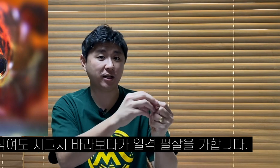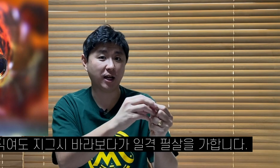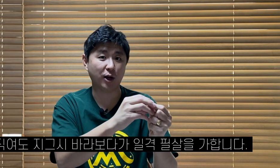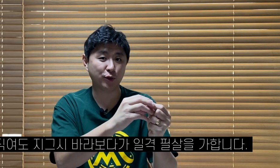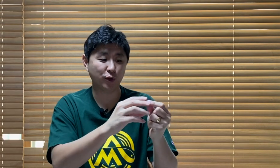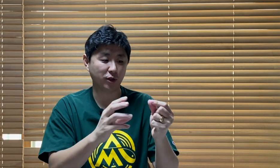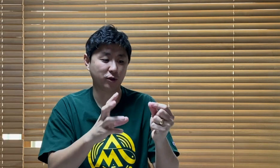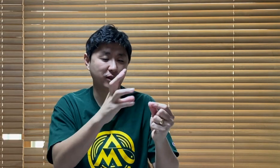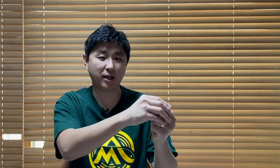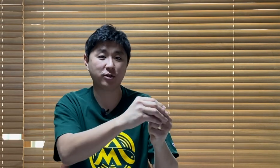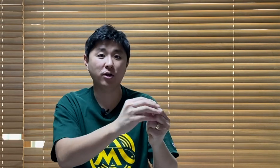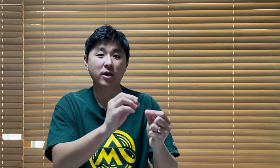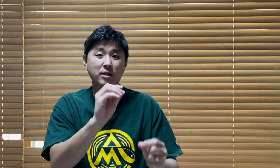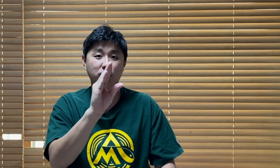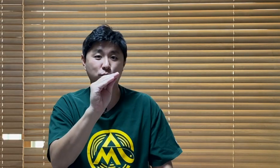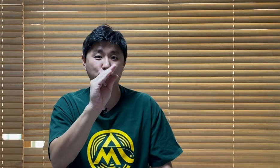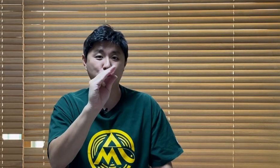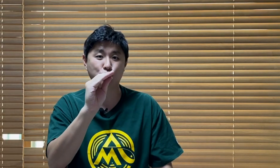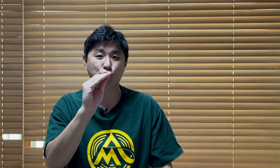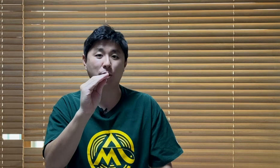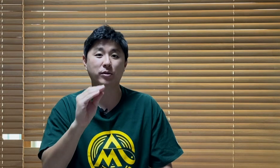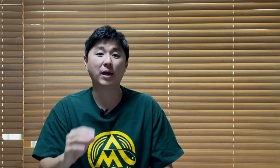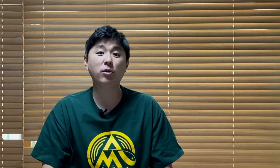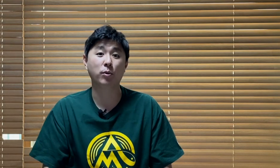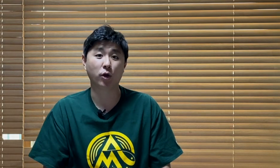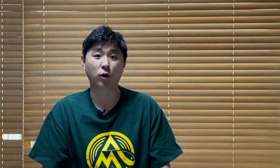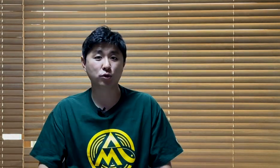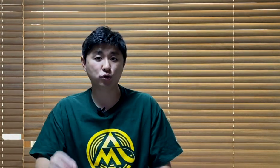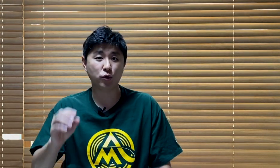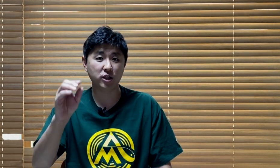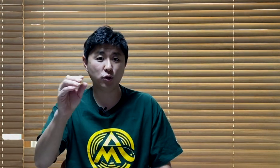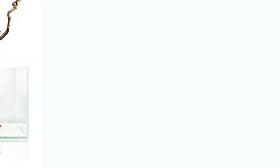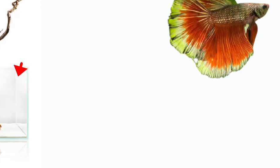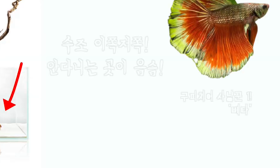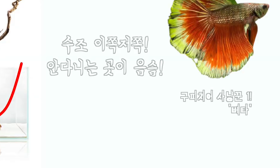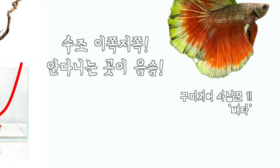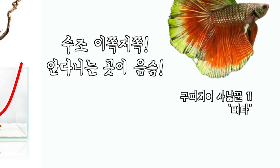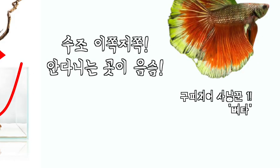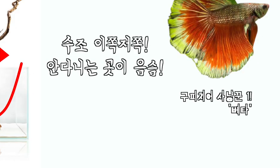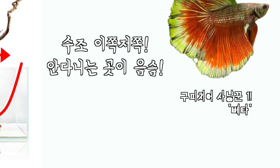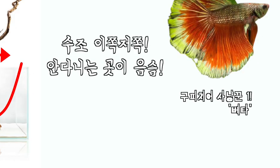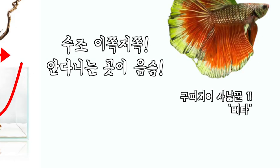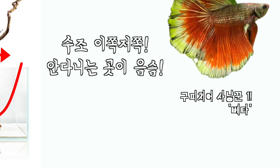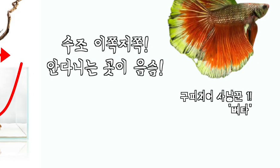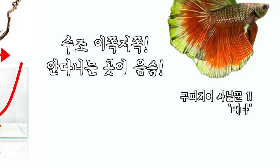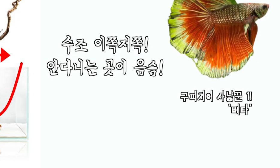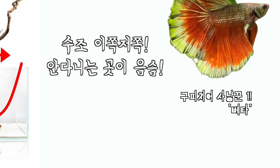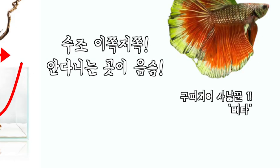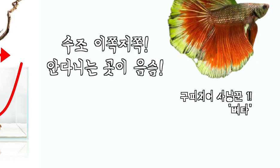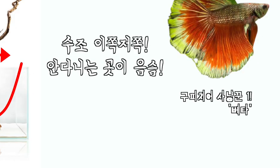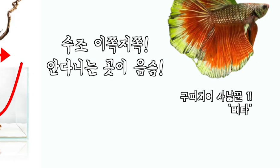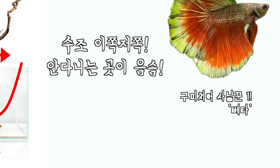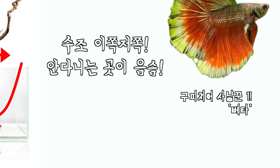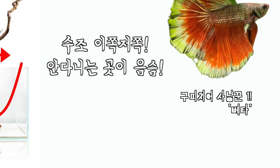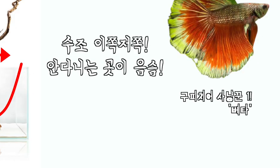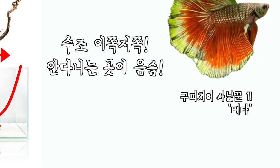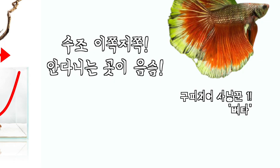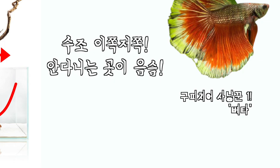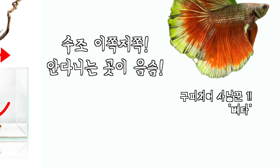가하거든요. 그래서 탁 해서 꾹꾹꾹꾹 하면서 삼켜버려요. 수조 이쪽저쪽 안 다니는 곳이 없어요. 구석구석을 다 다니기 때문에 사각지대가